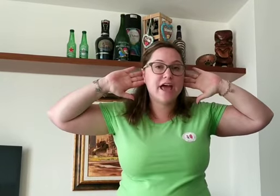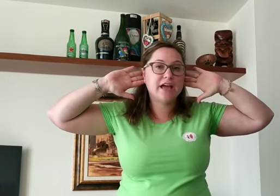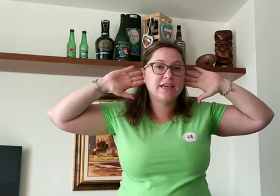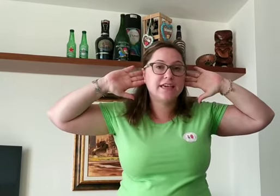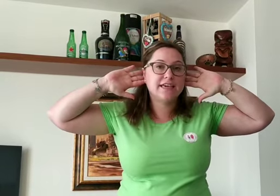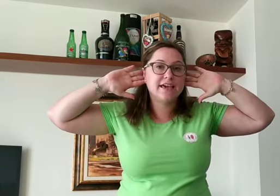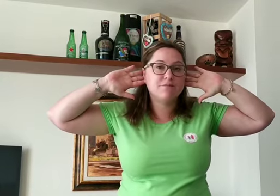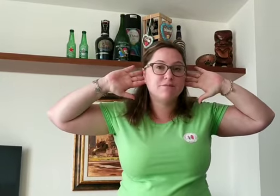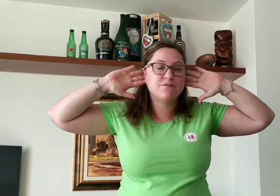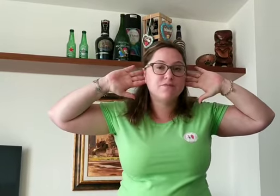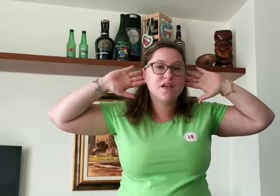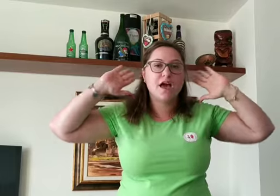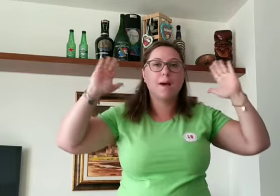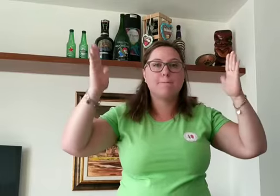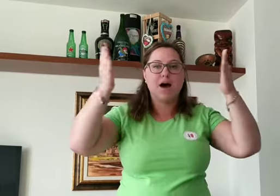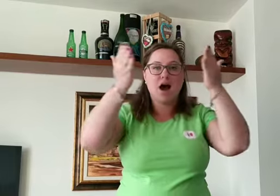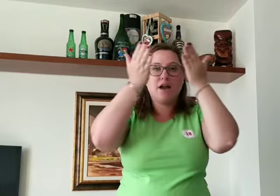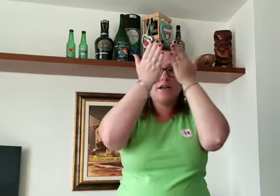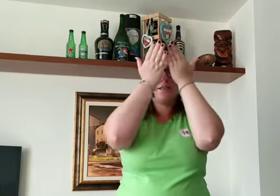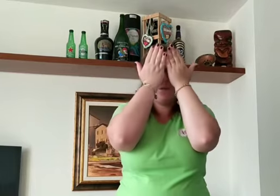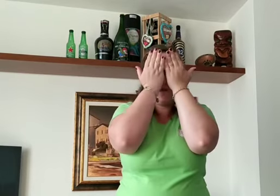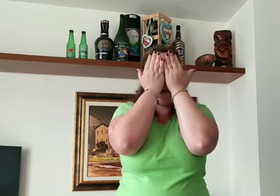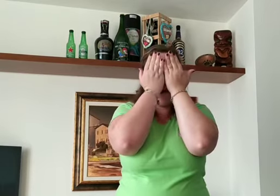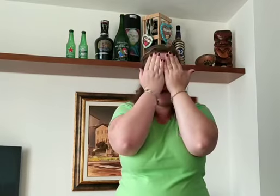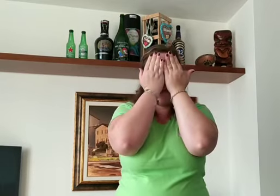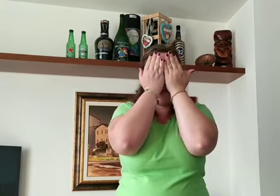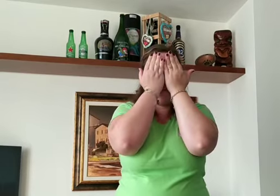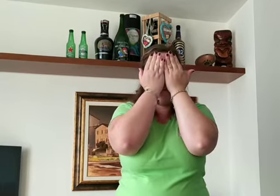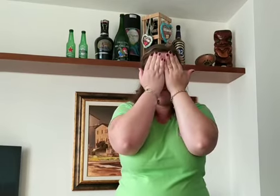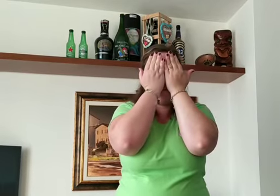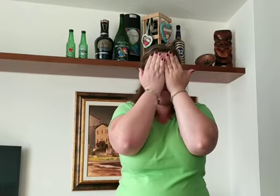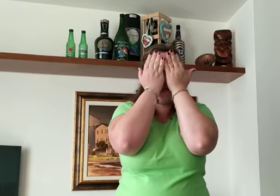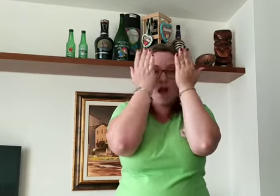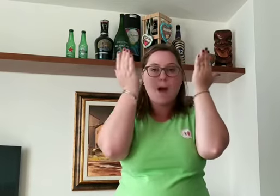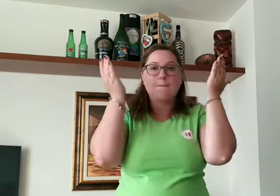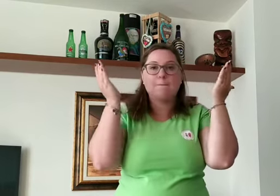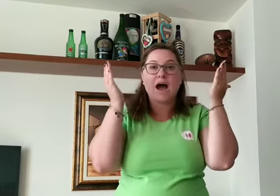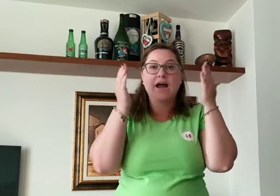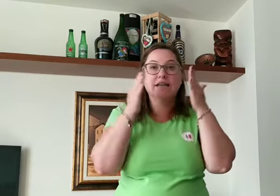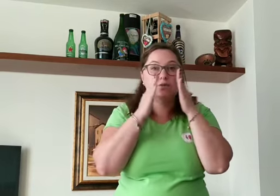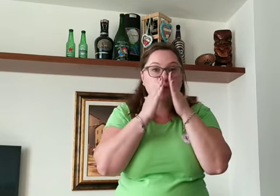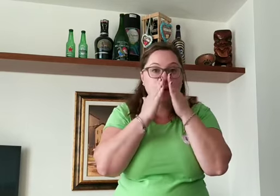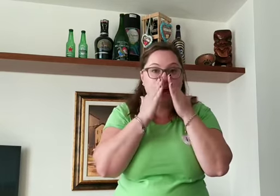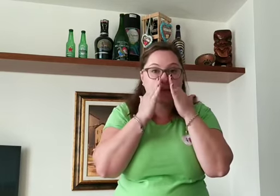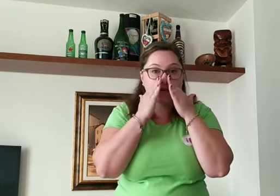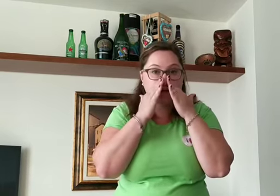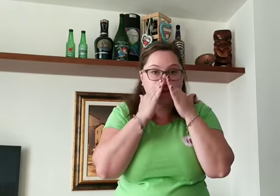orecchie mani sugli occhi mani sul naso